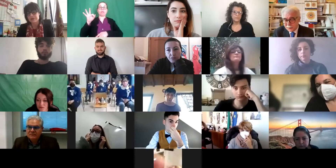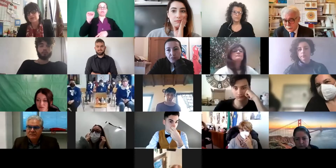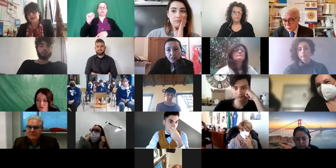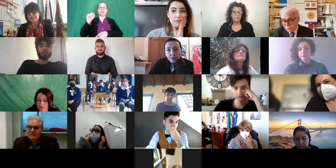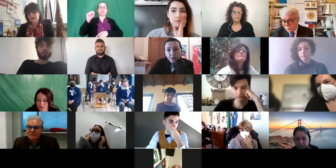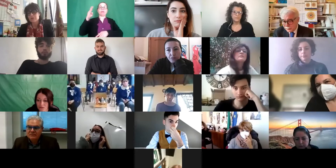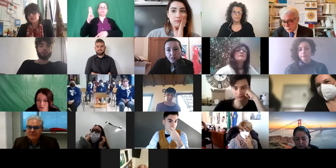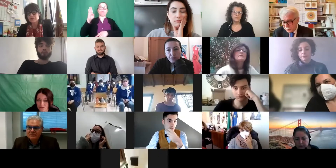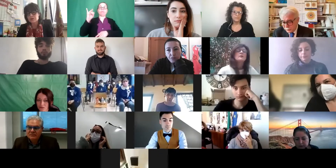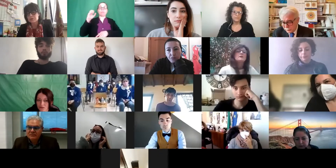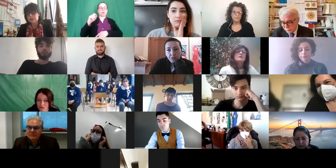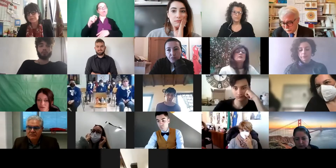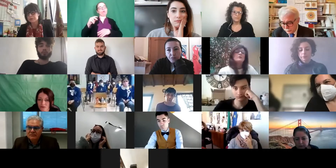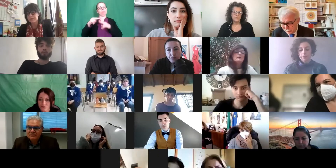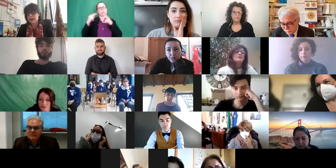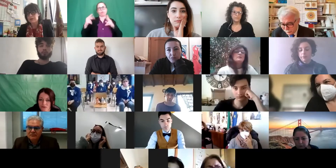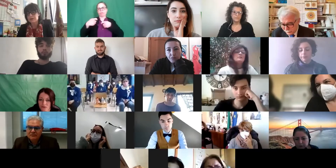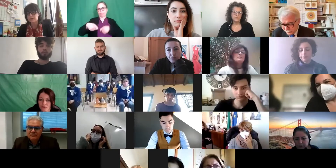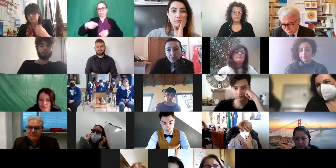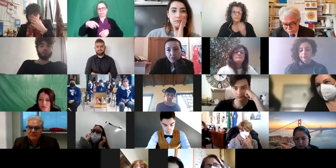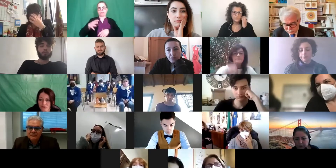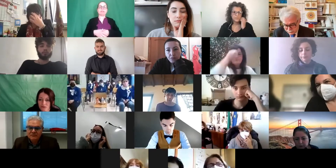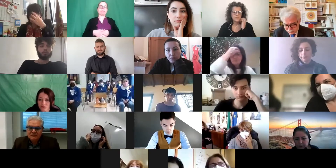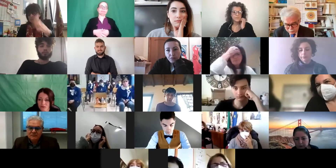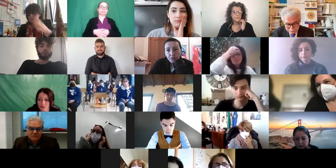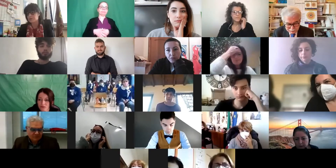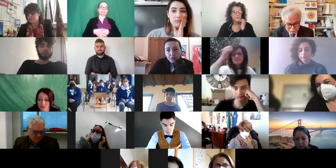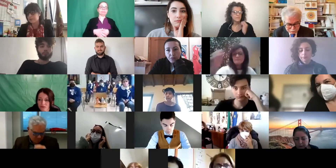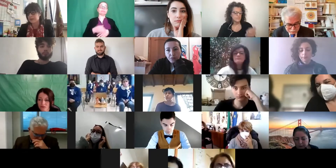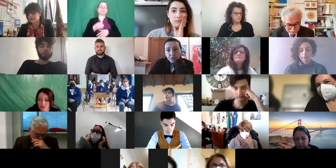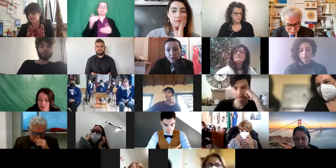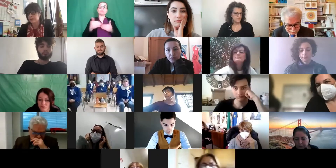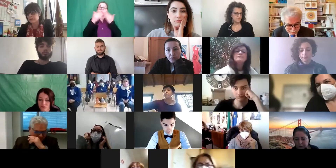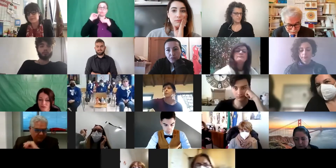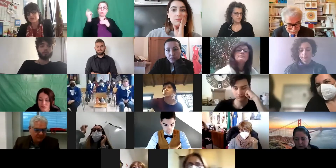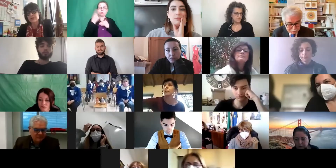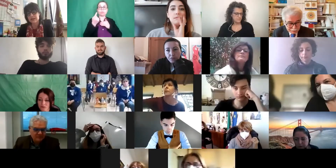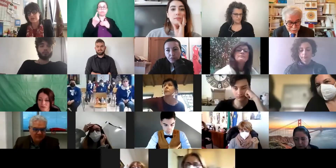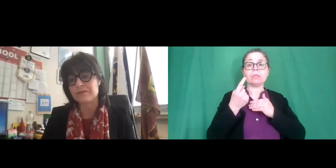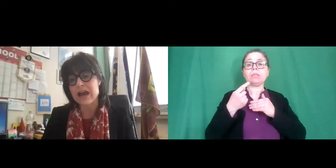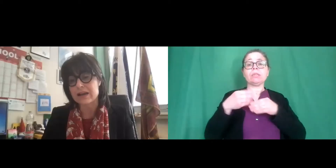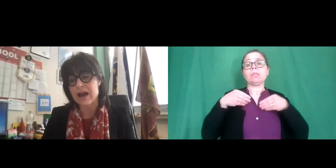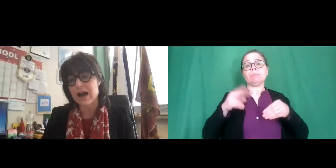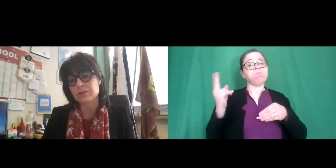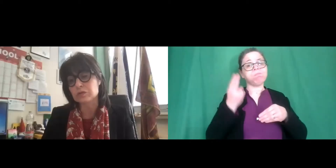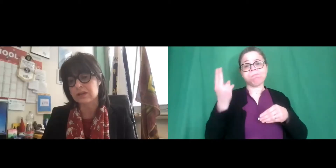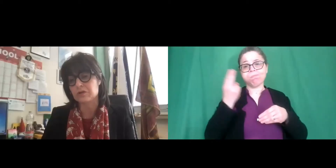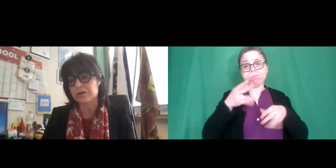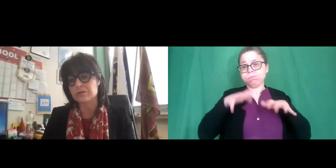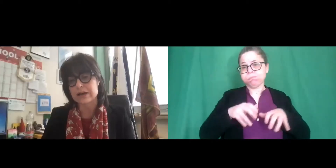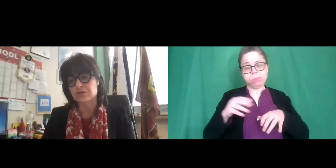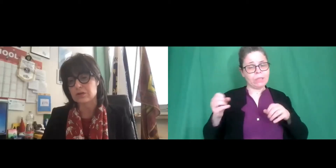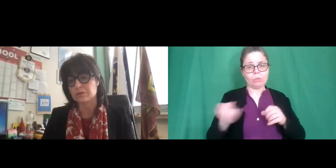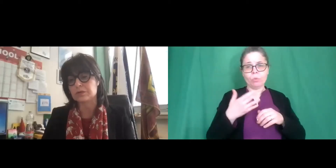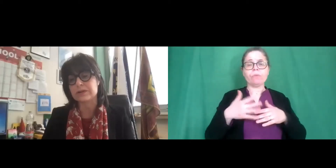della provincia. Buongiorno a tutti purtroppo a causa di un imprevisto non mi è possibile intervenire ma ci tengo a inviare a tutti